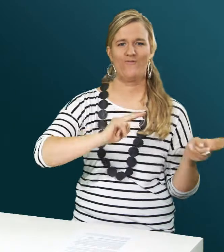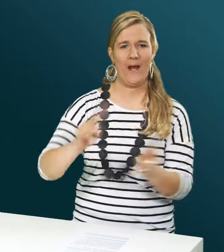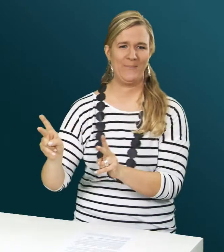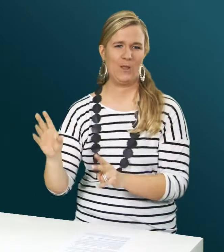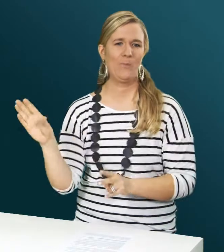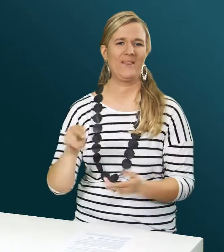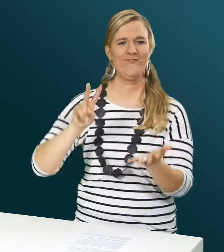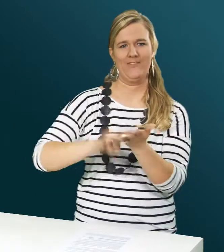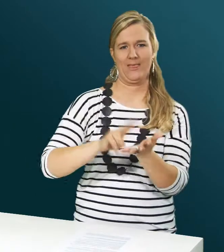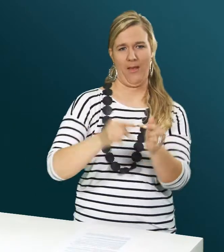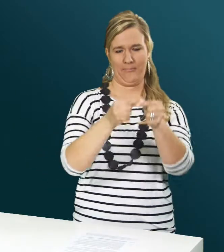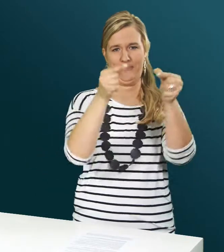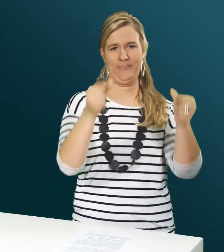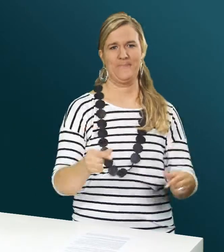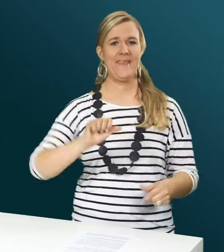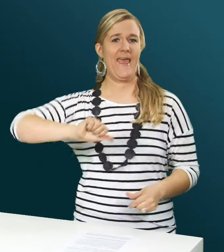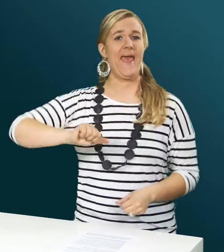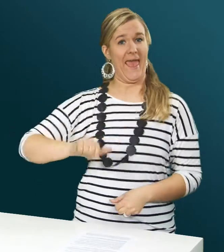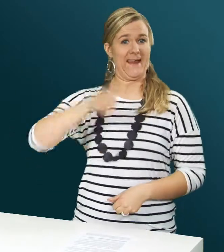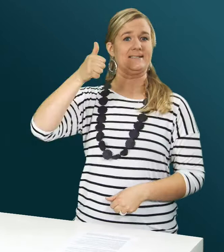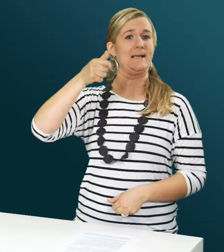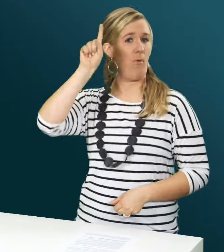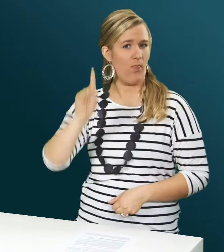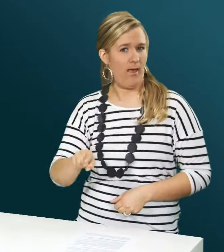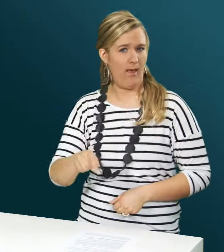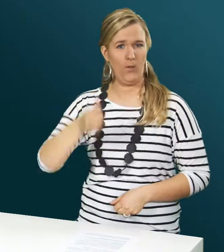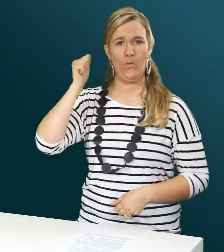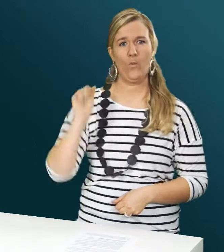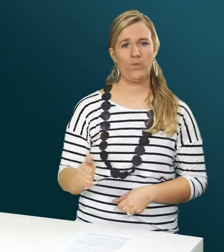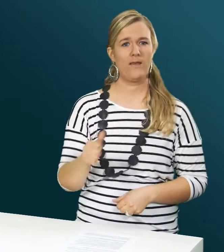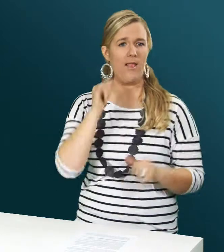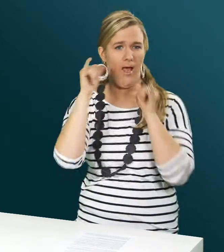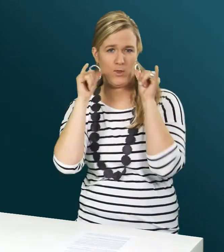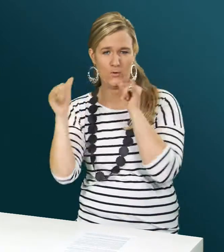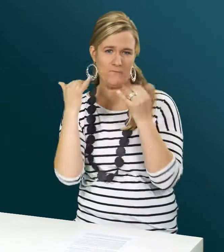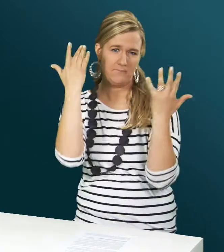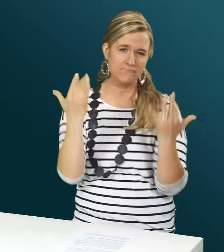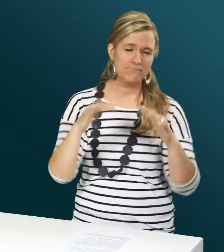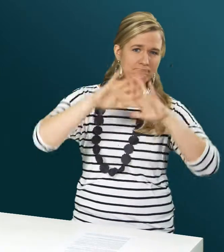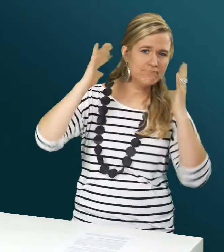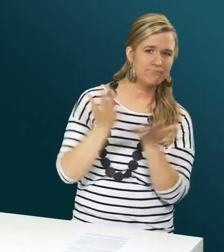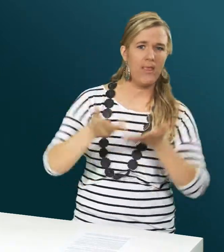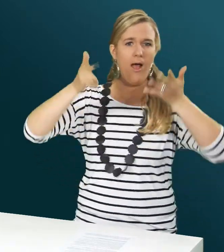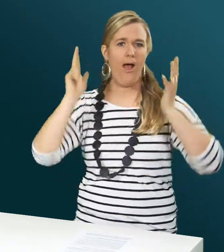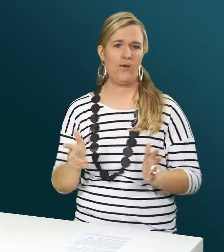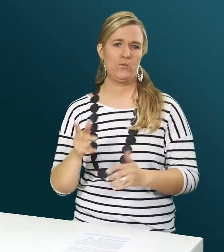Telefonvermittlung mit VTAP. Im ersten Monat sind ungefähr 100 Anrufe mit rund 800